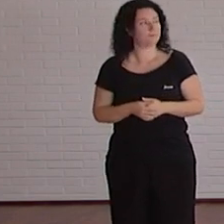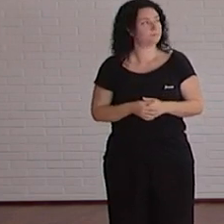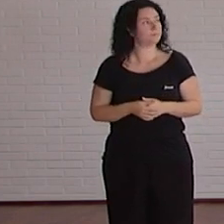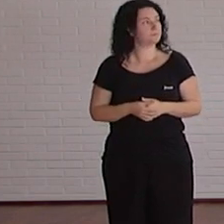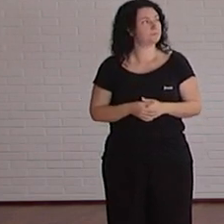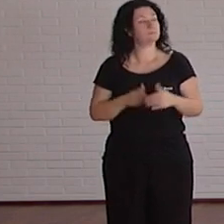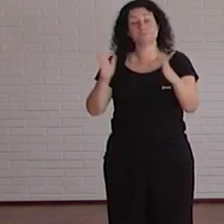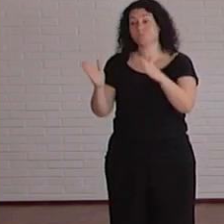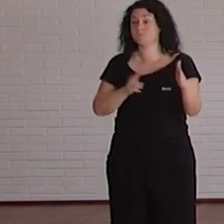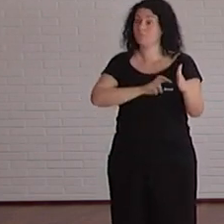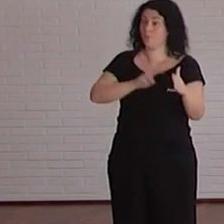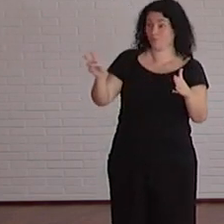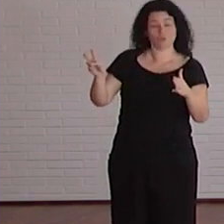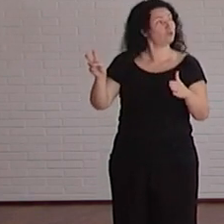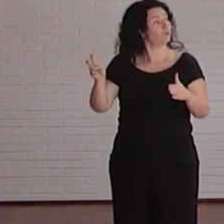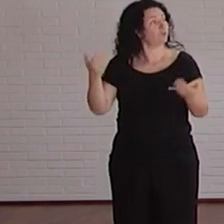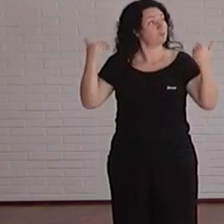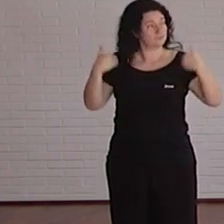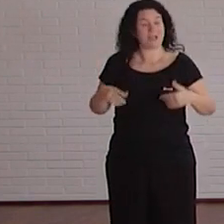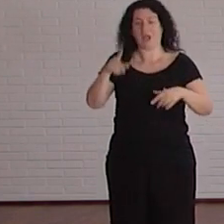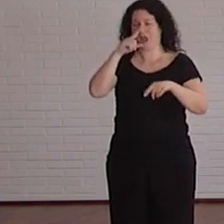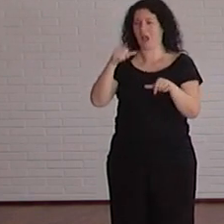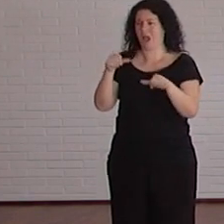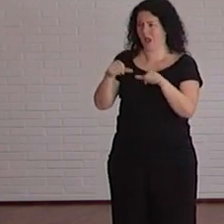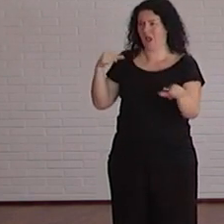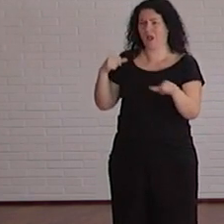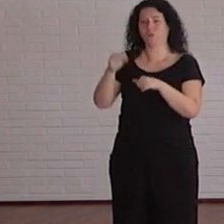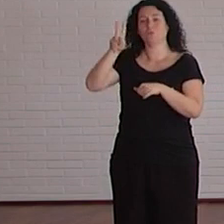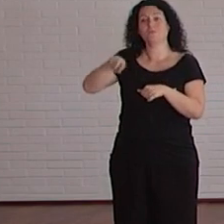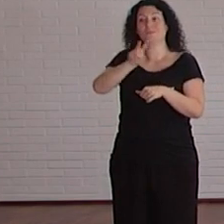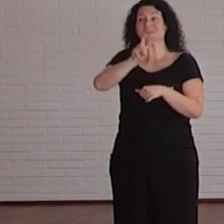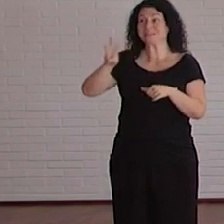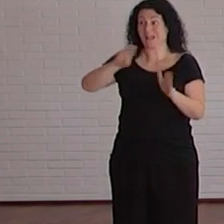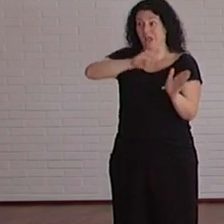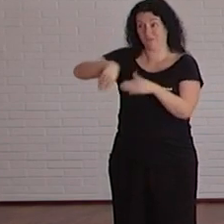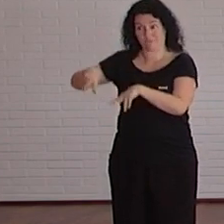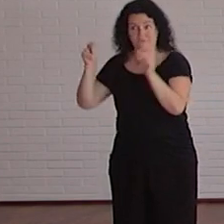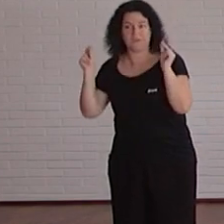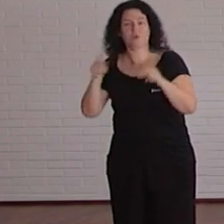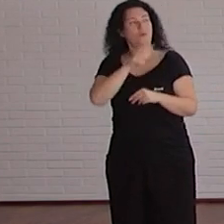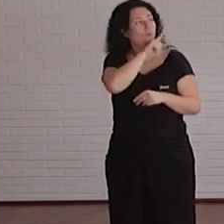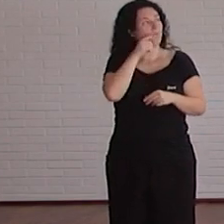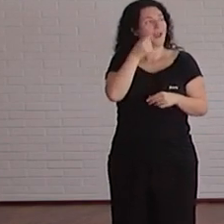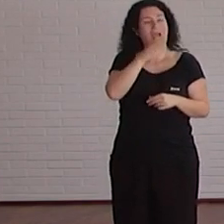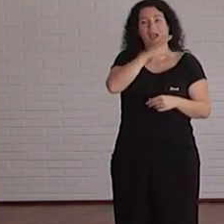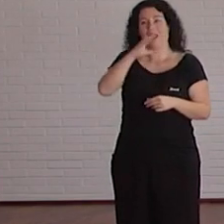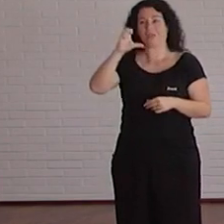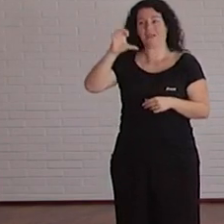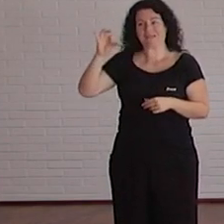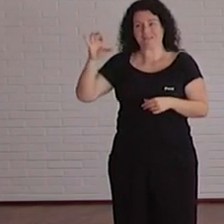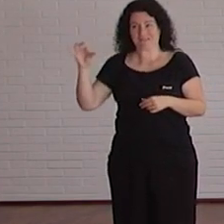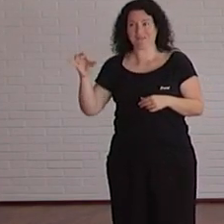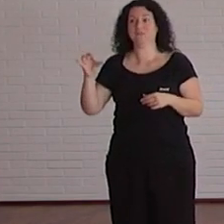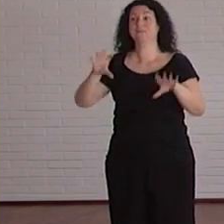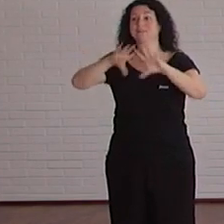Y otro de los proyectos que lleva ya varios años en marcha y termina a finales de 2023 es Access se trata de un proyecto internacional